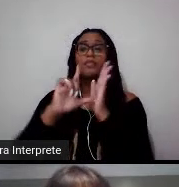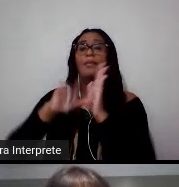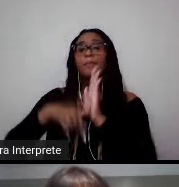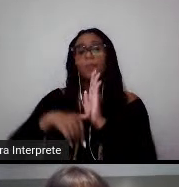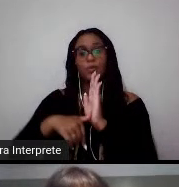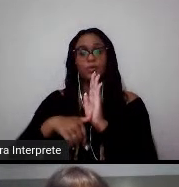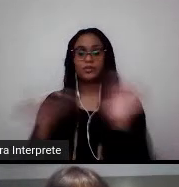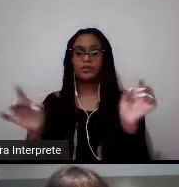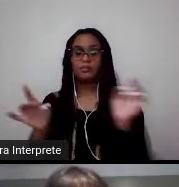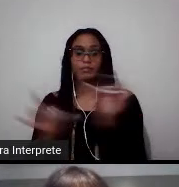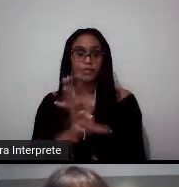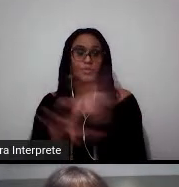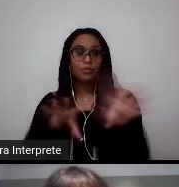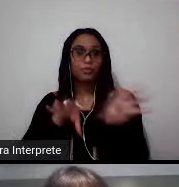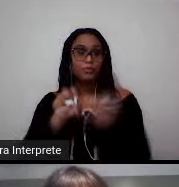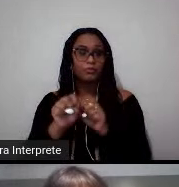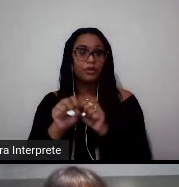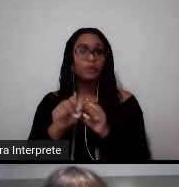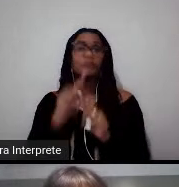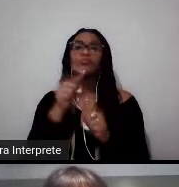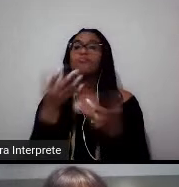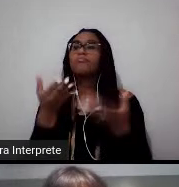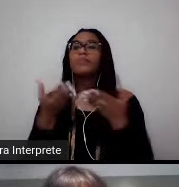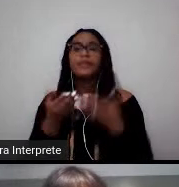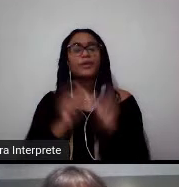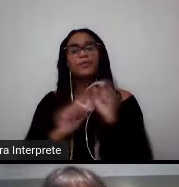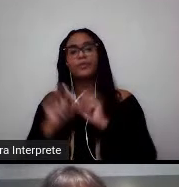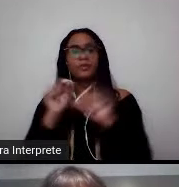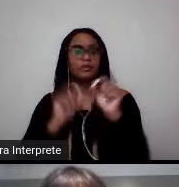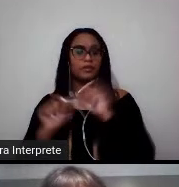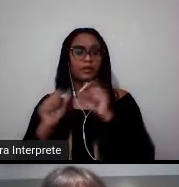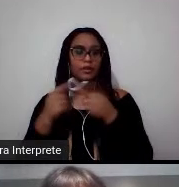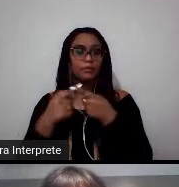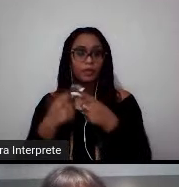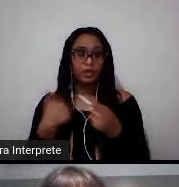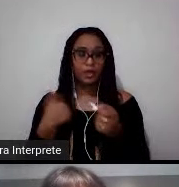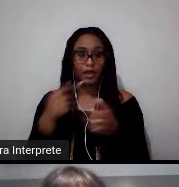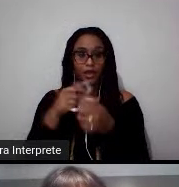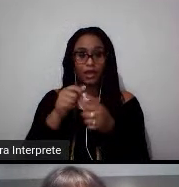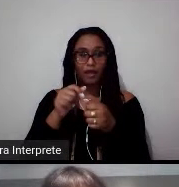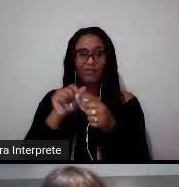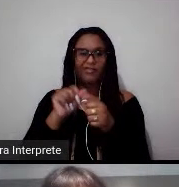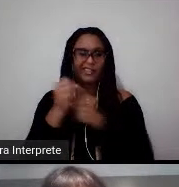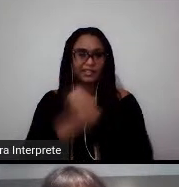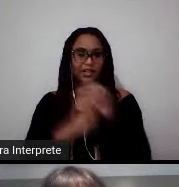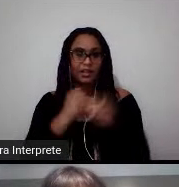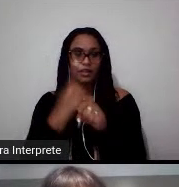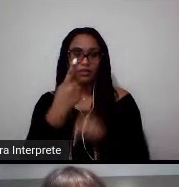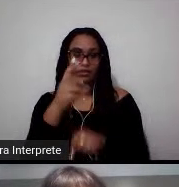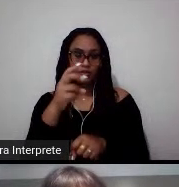oferece durante e depois do curso. Até porque eu fiz em 2015, 2016, então já passou um tempinho.